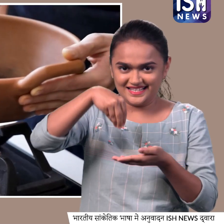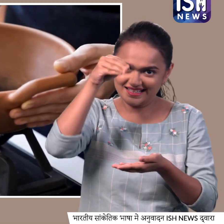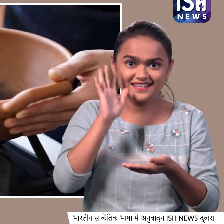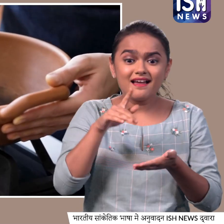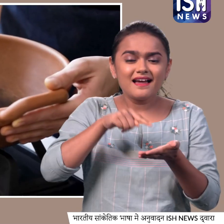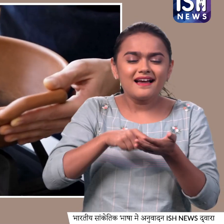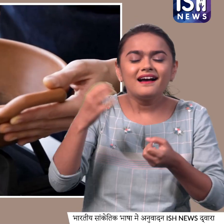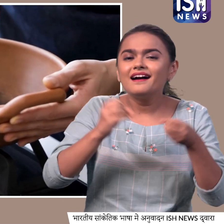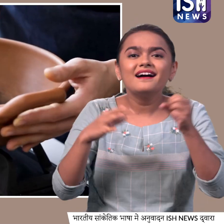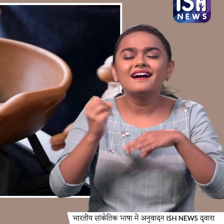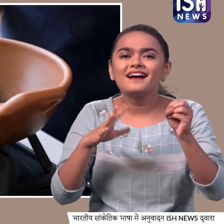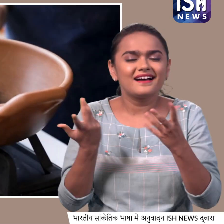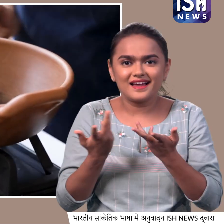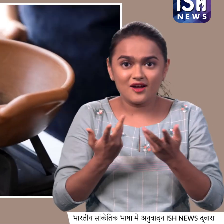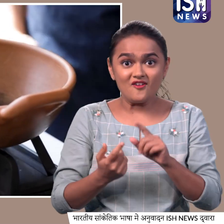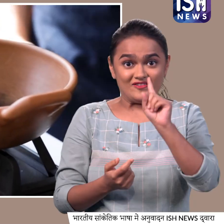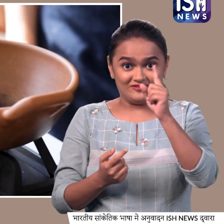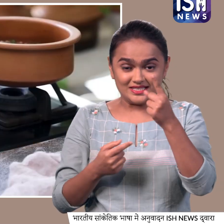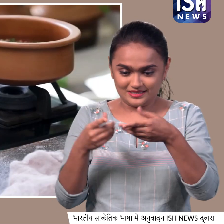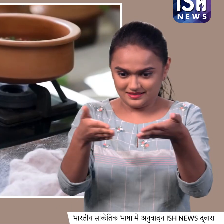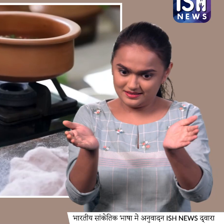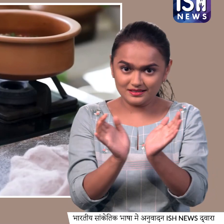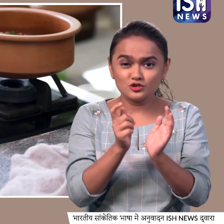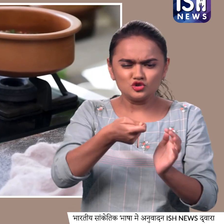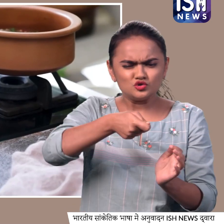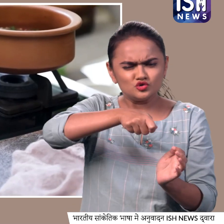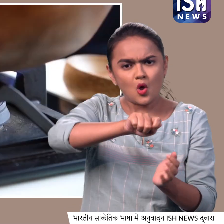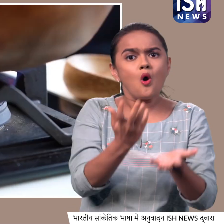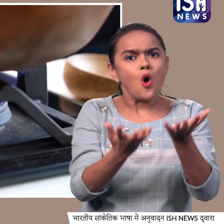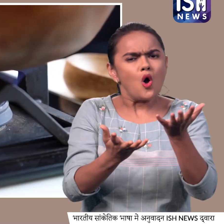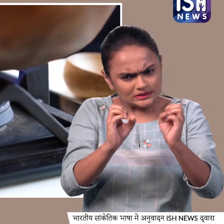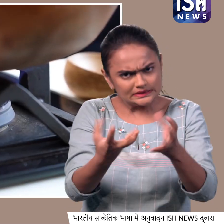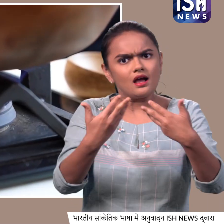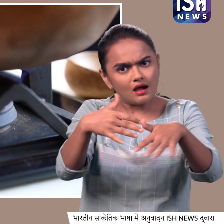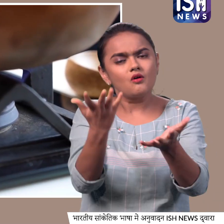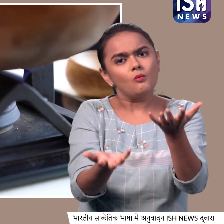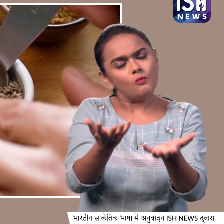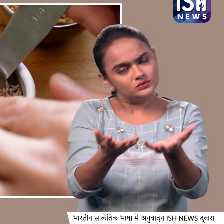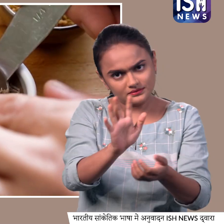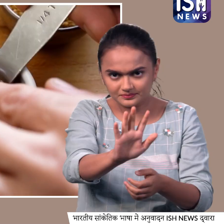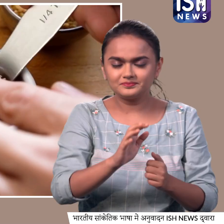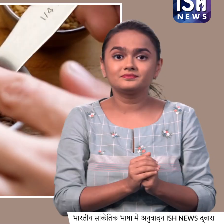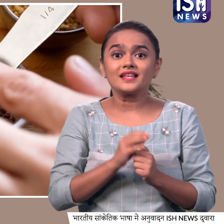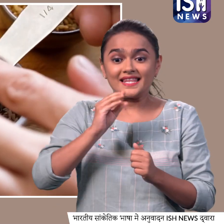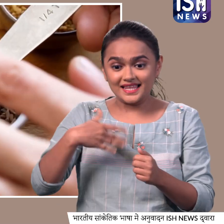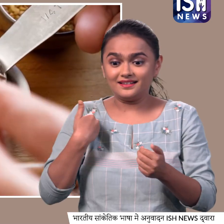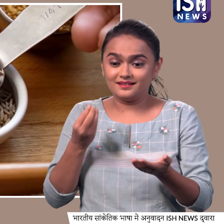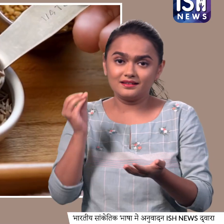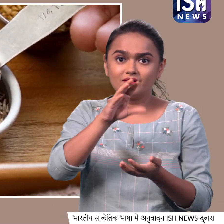बनाने के लिए सबसे पहले एक गढ़ाई ले और इसे धीमी आज पर गरम होने रखते अब इसमें डाले 1 फोर्थ